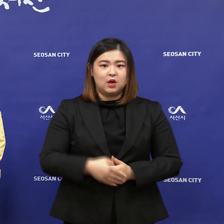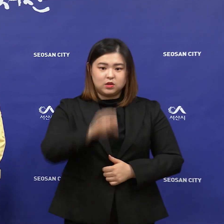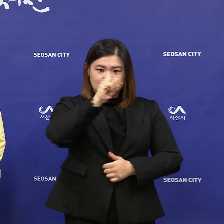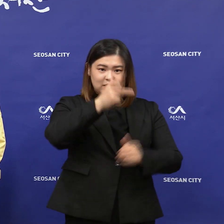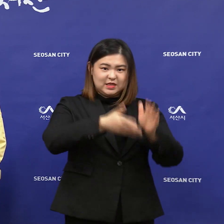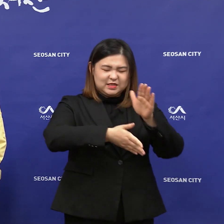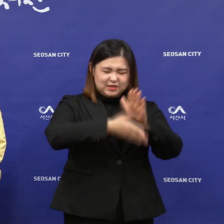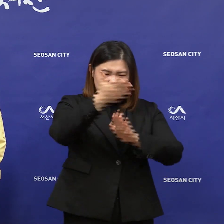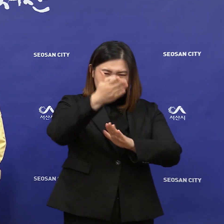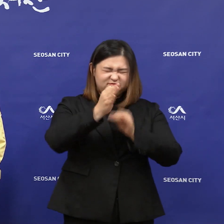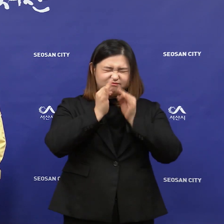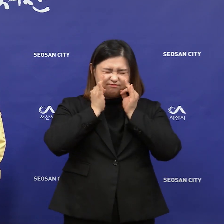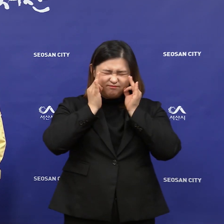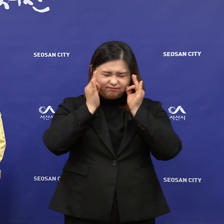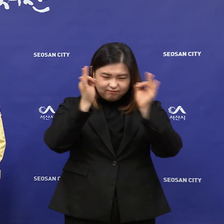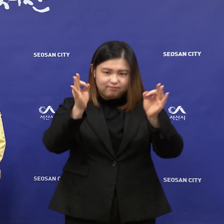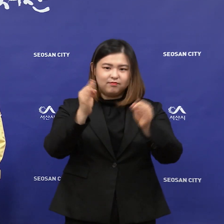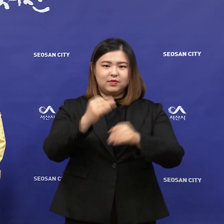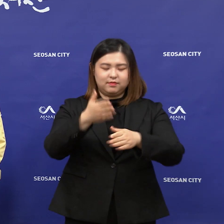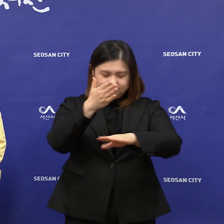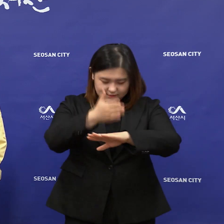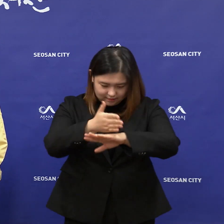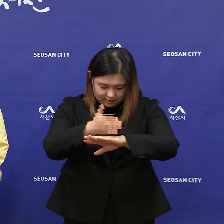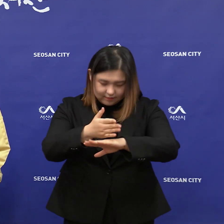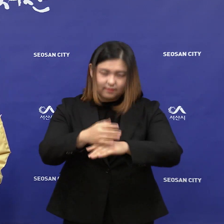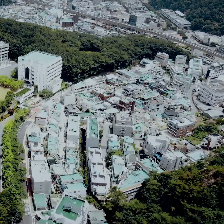최선을 다하겠습니다. 감사합니다.